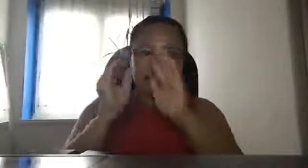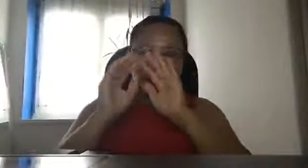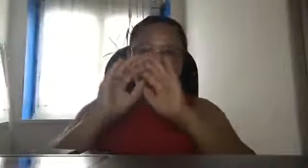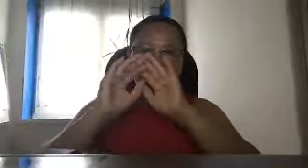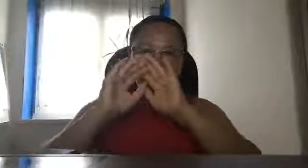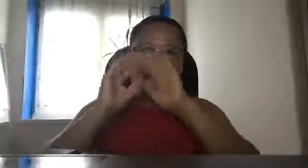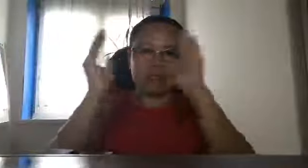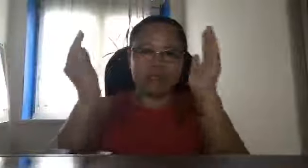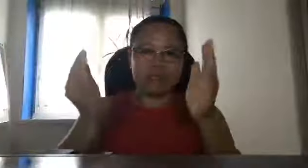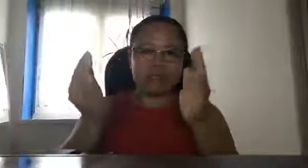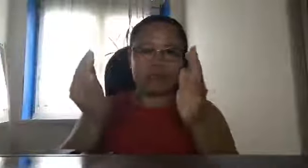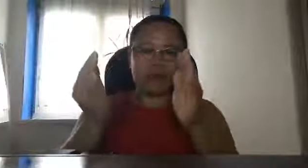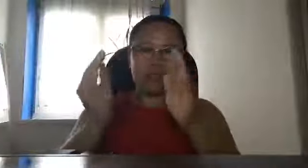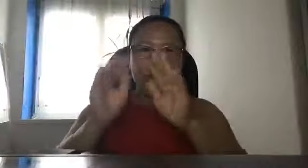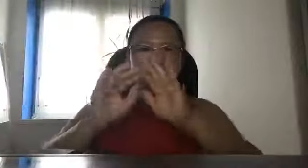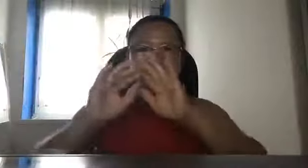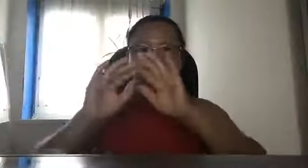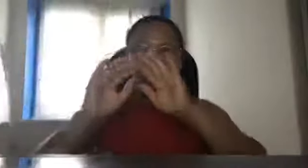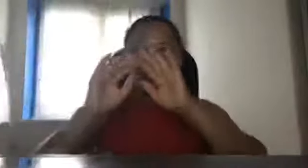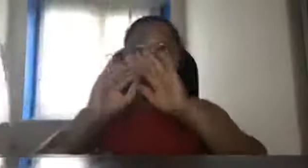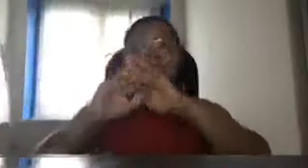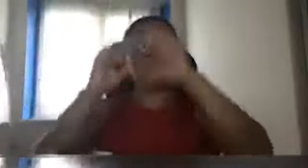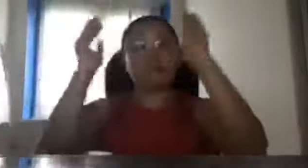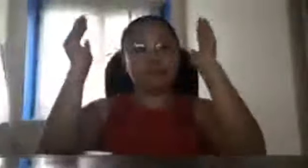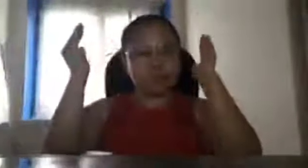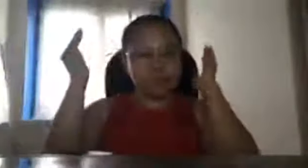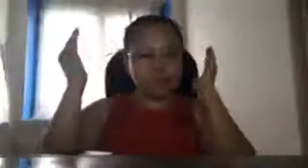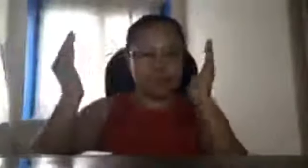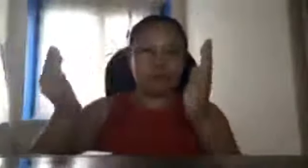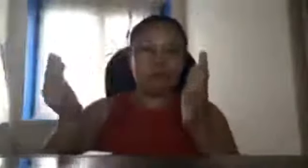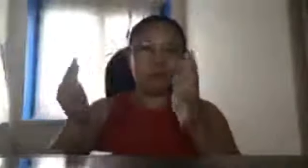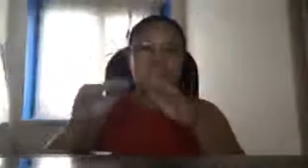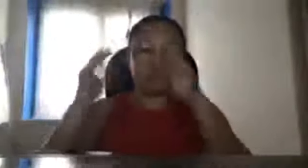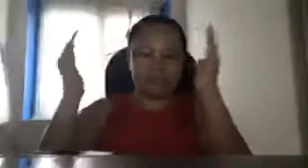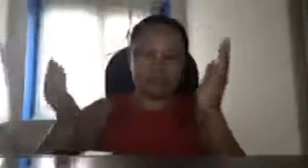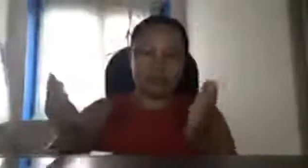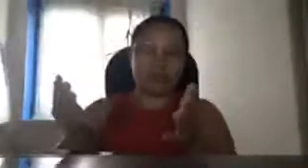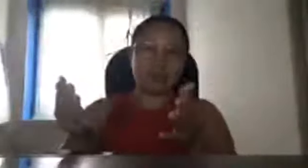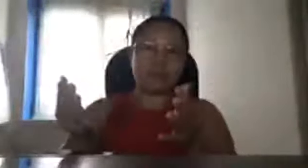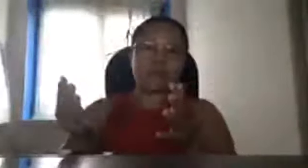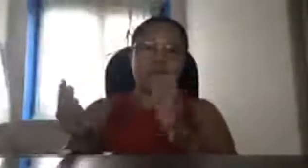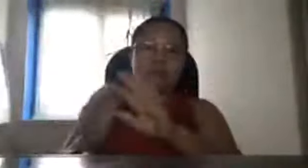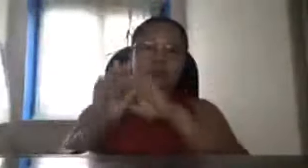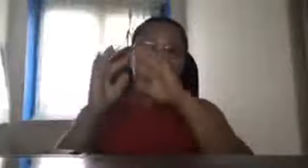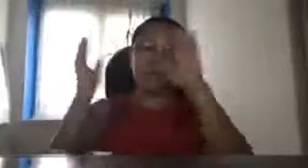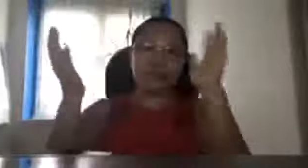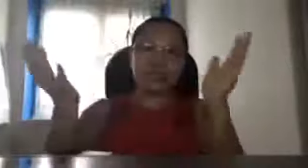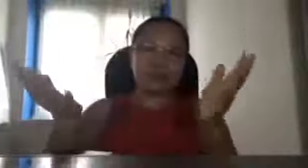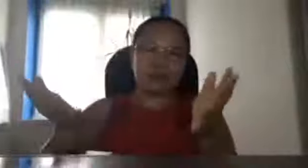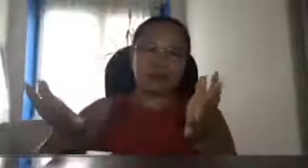munisipality itong itong isang munisipyo isang municipality